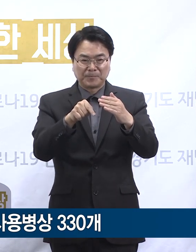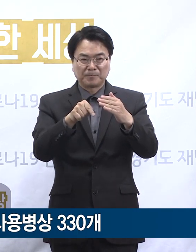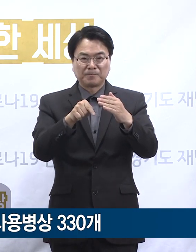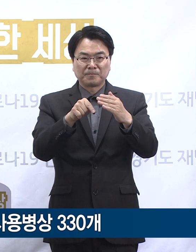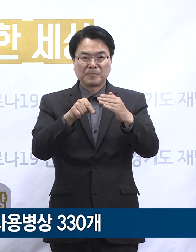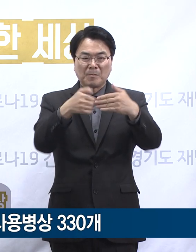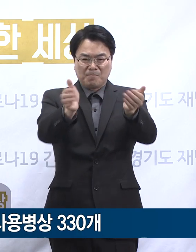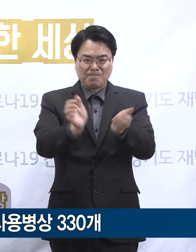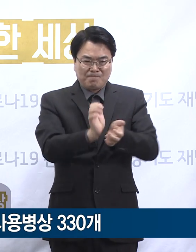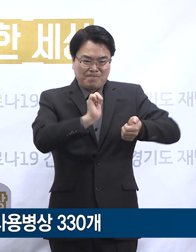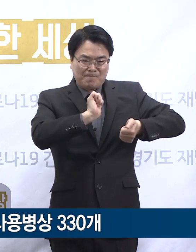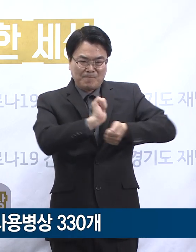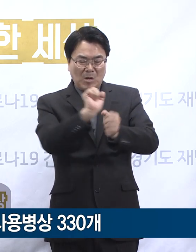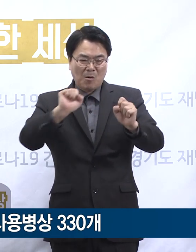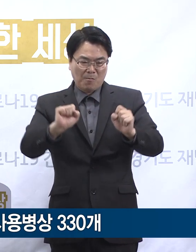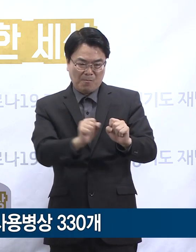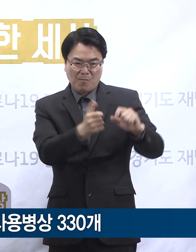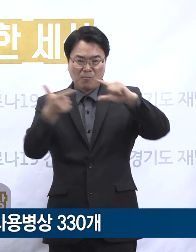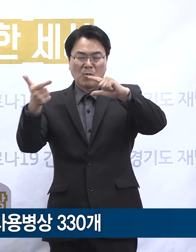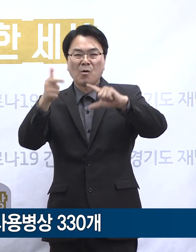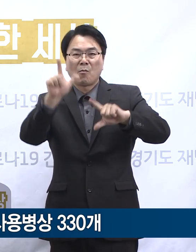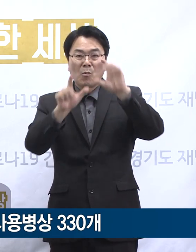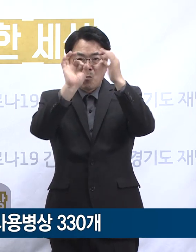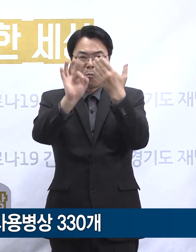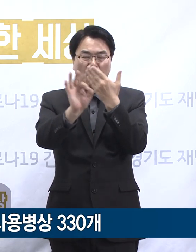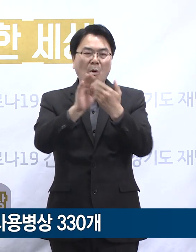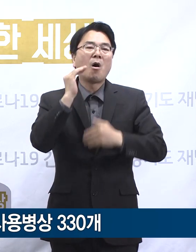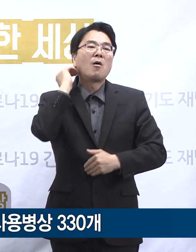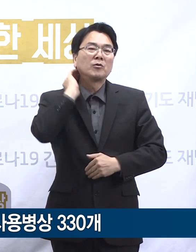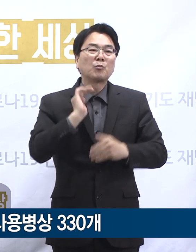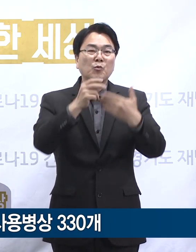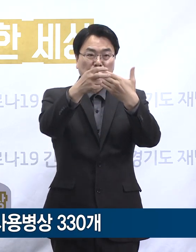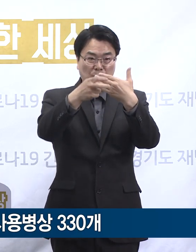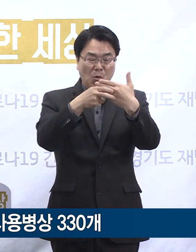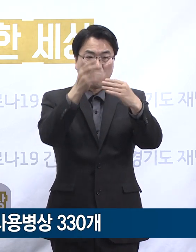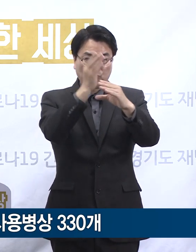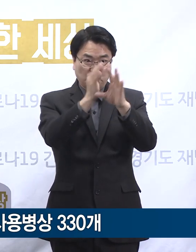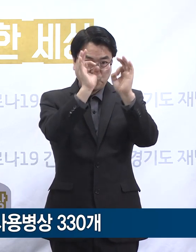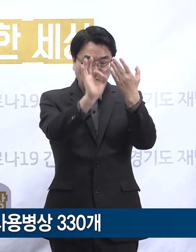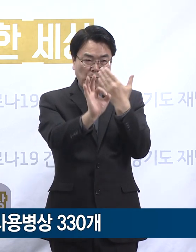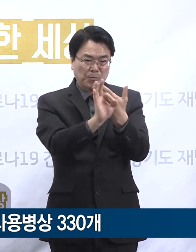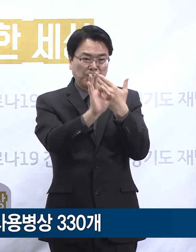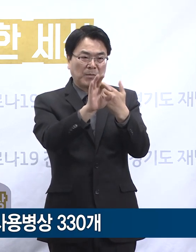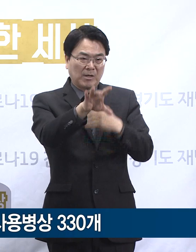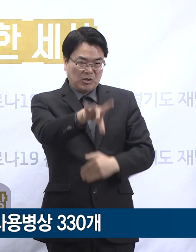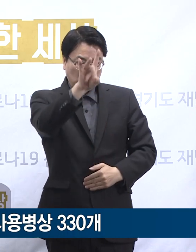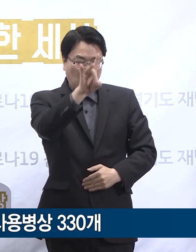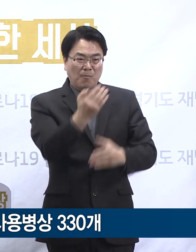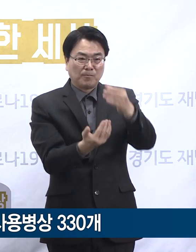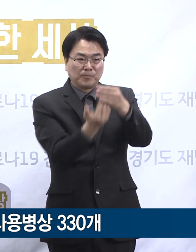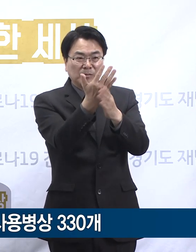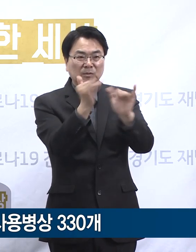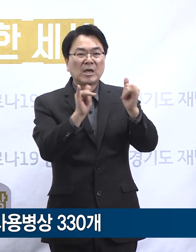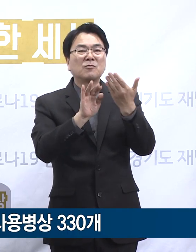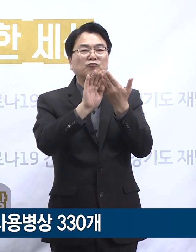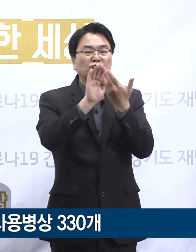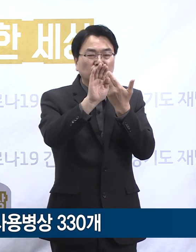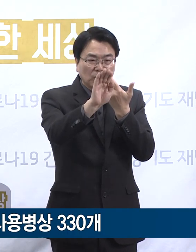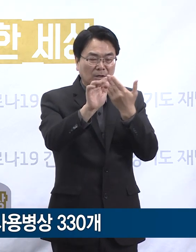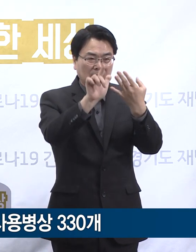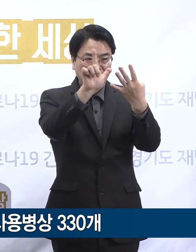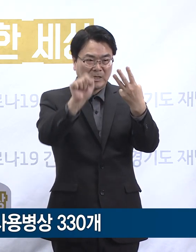말씀드리겠습니다. 먼저 의정부 성무병원 상황입니다. 의정부 성무병원에서 첫 확진자가 발생한 지난 3월